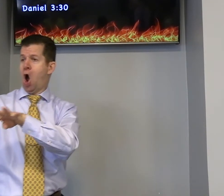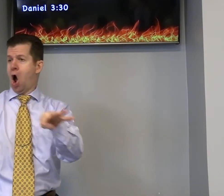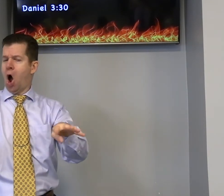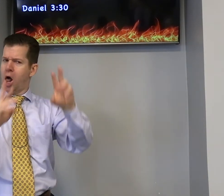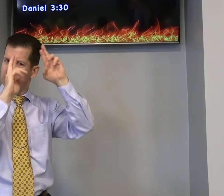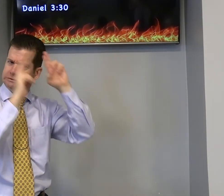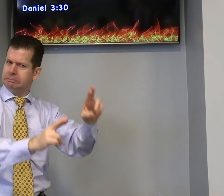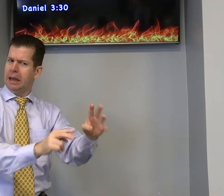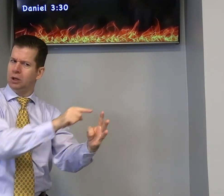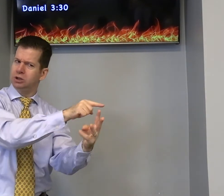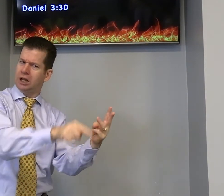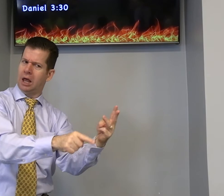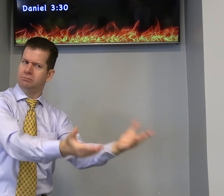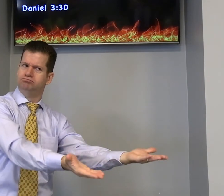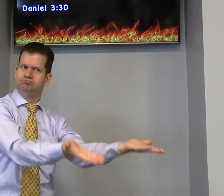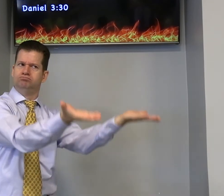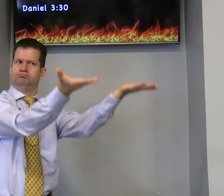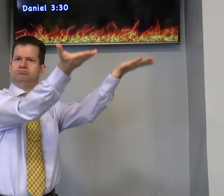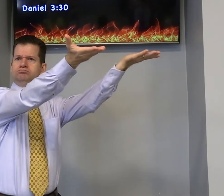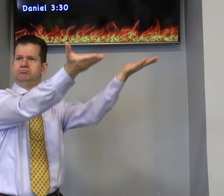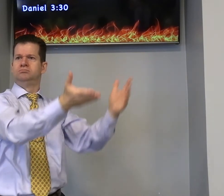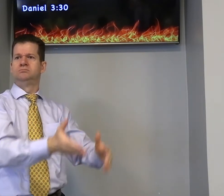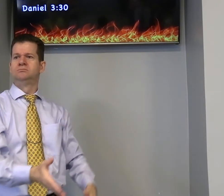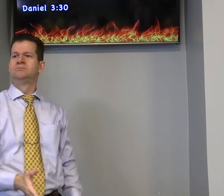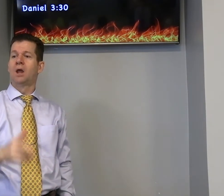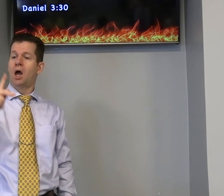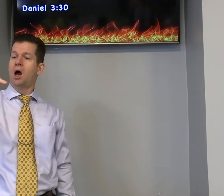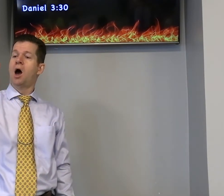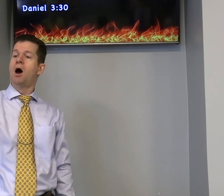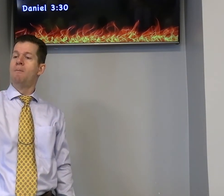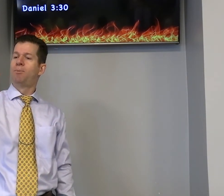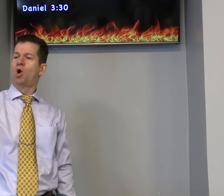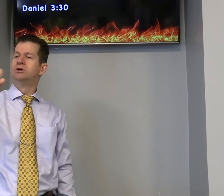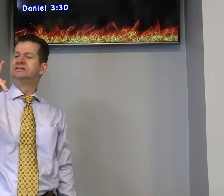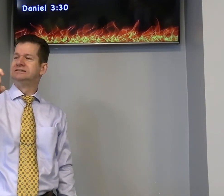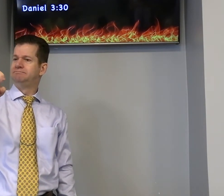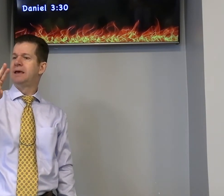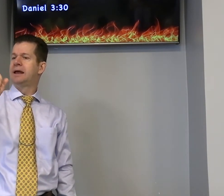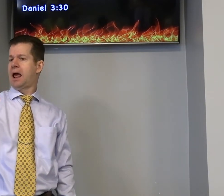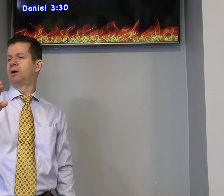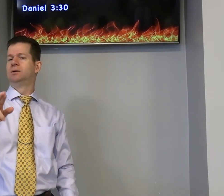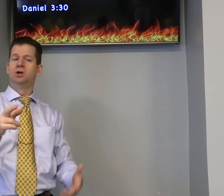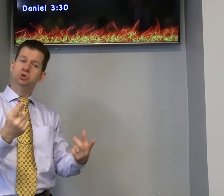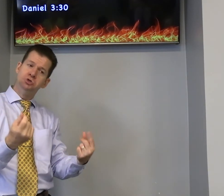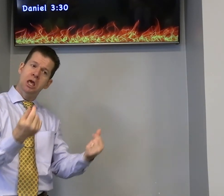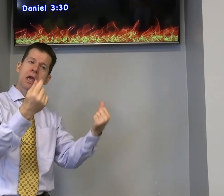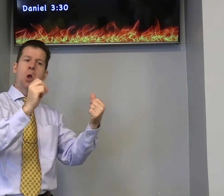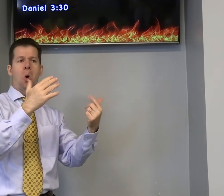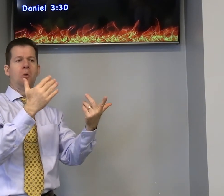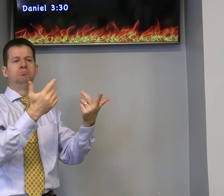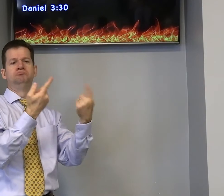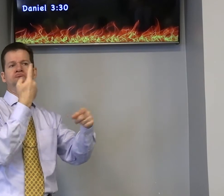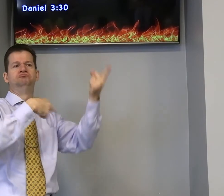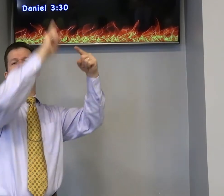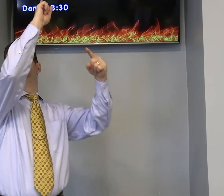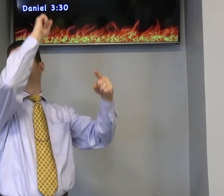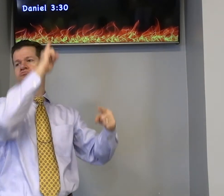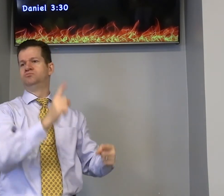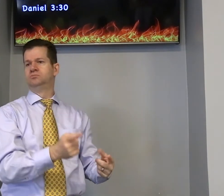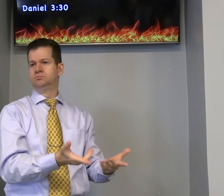o rei mudou e fez prosperar esses três aumentou esses três talvez com dinheiro ou com